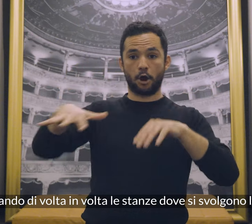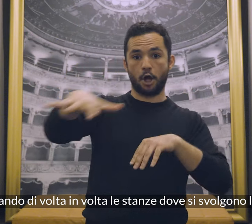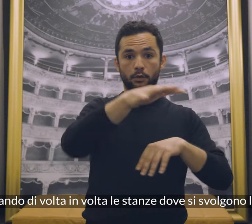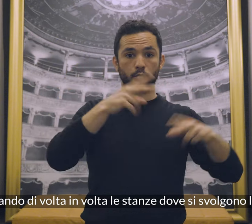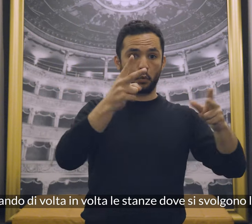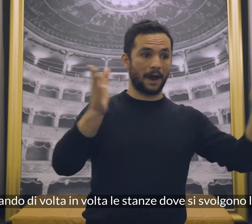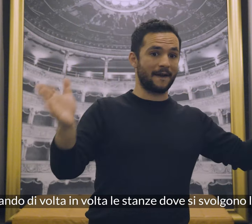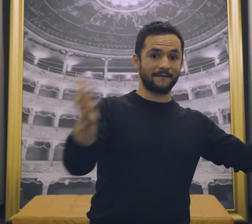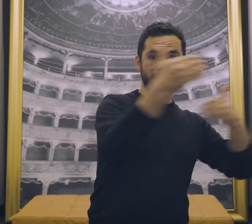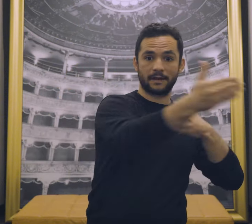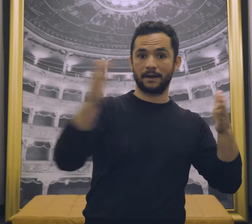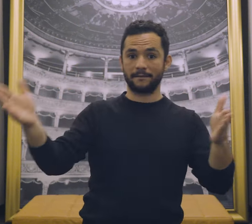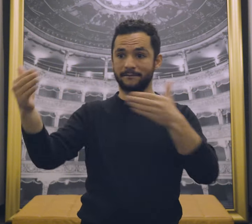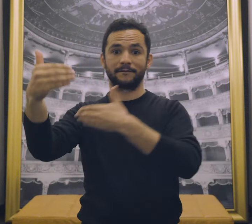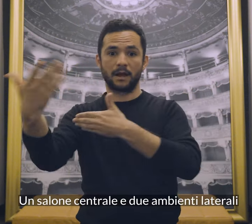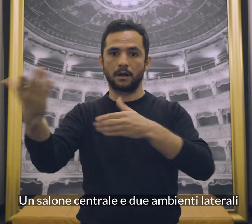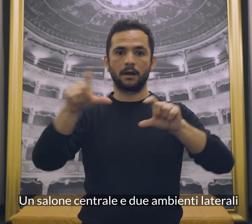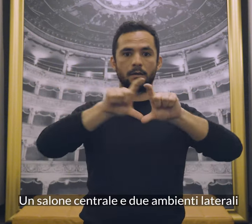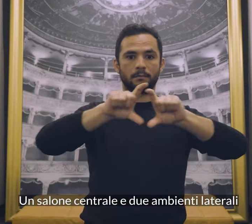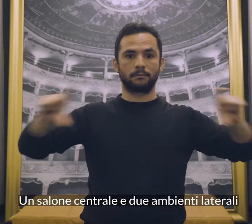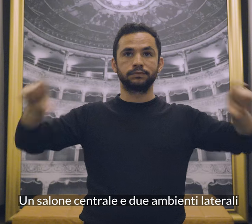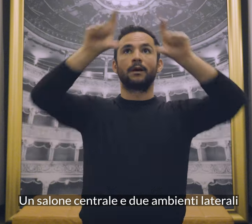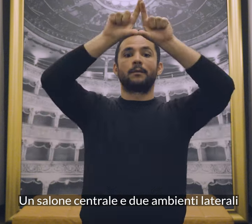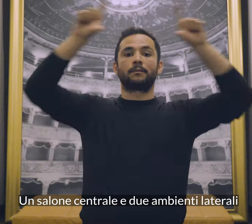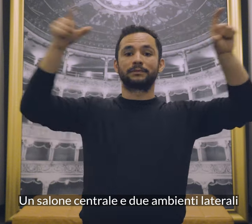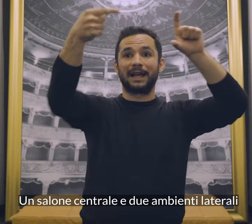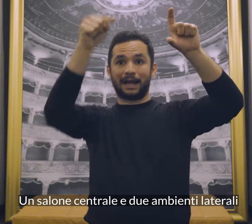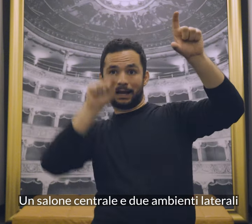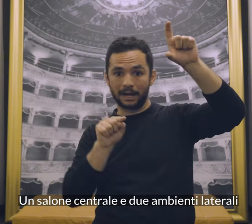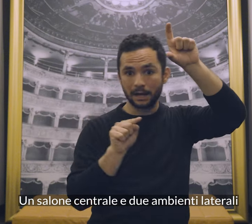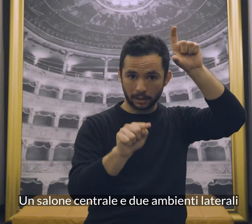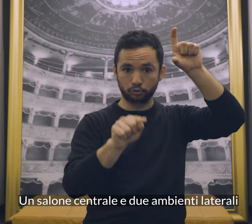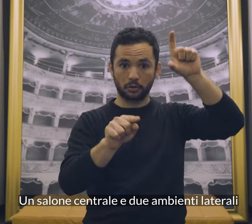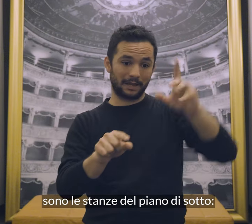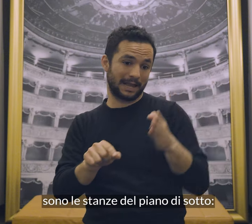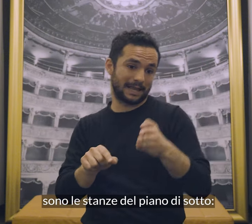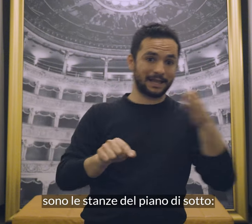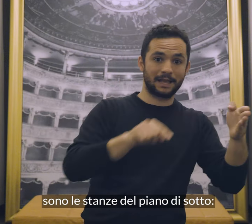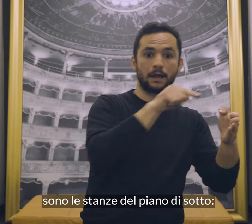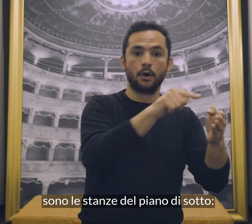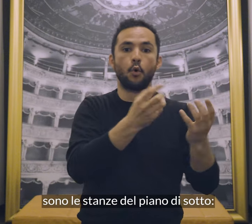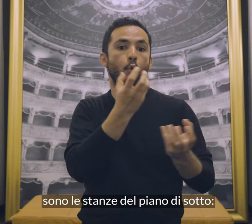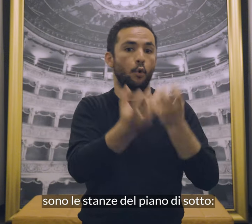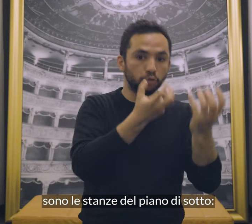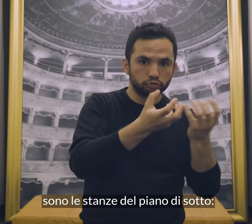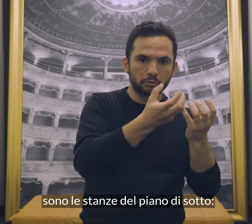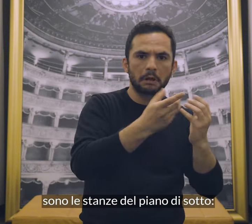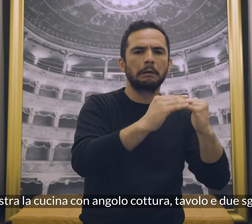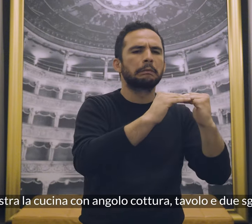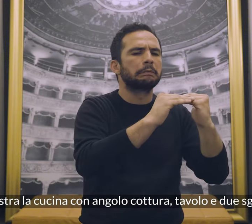le azioni. Un salone centrale e due ambienti laterali sono le stanze del piano di sotto. A